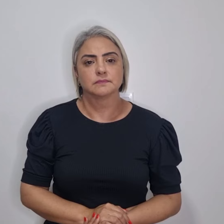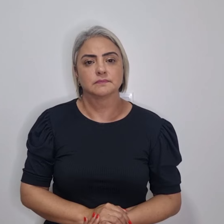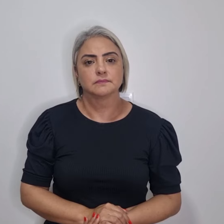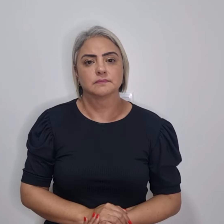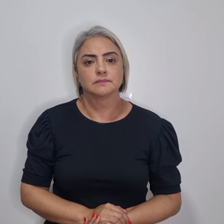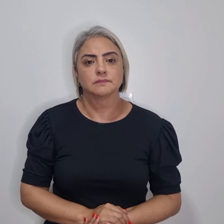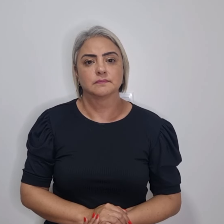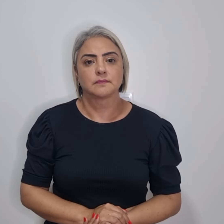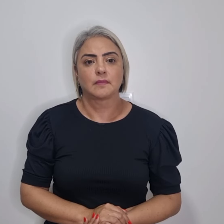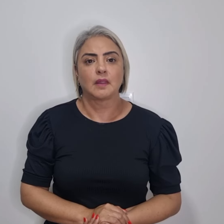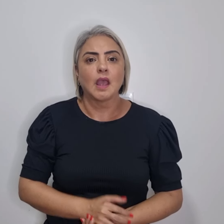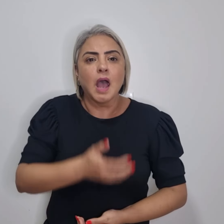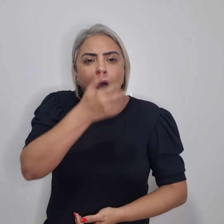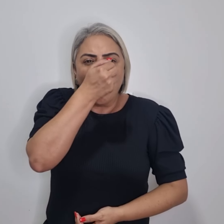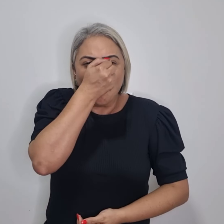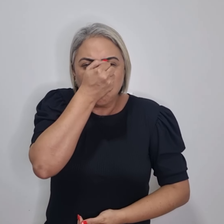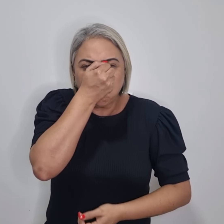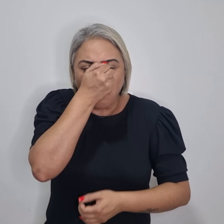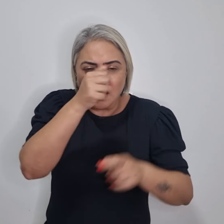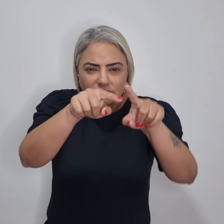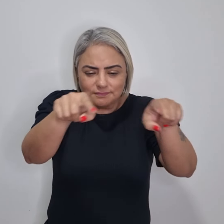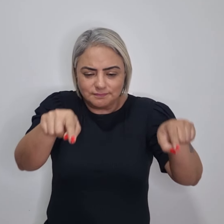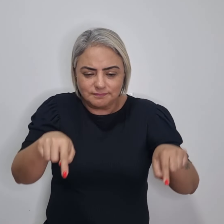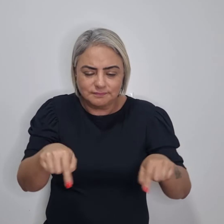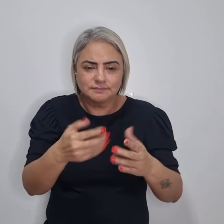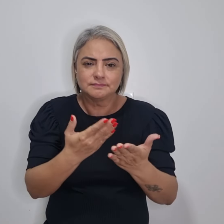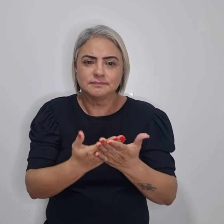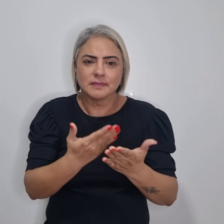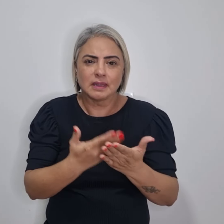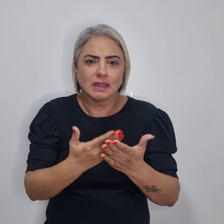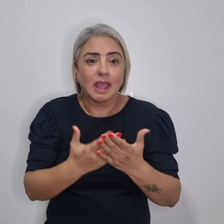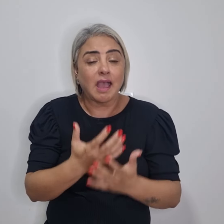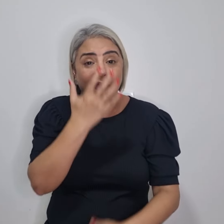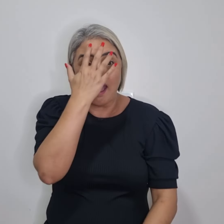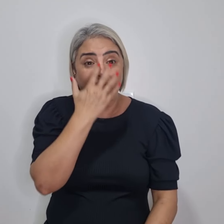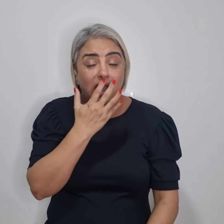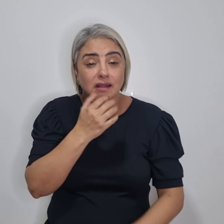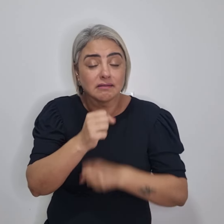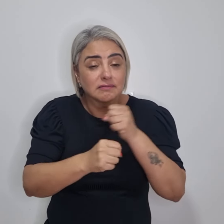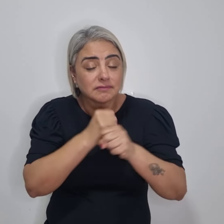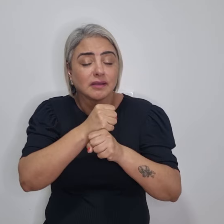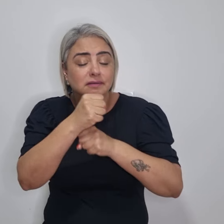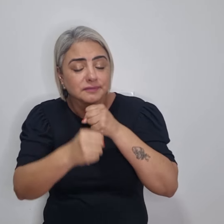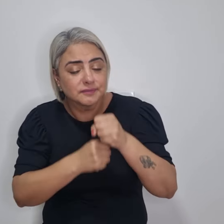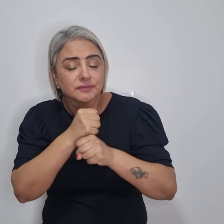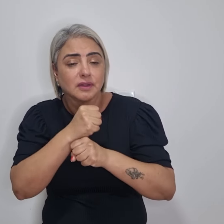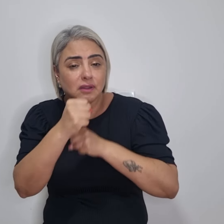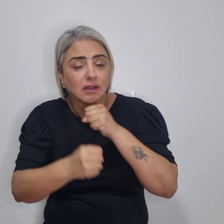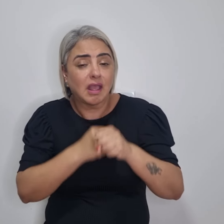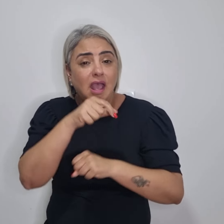Superlotação de salas de aula se agrava ano após ano no Distrito Federal.